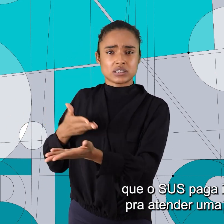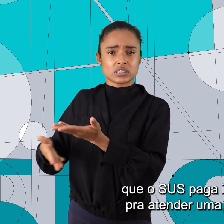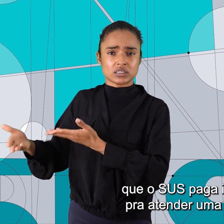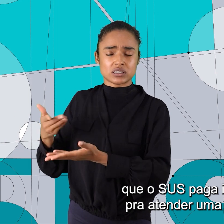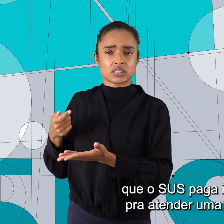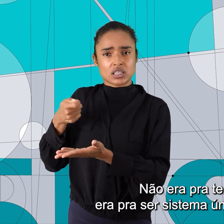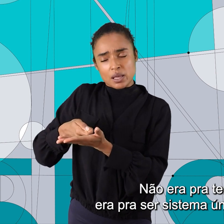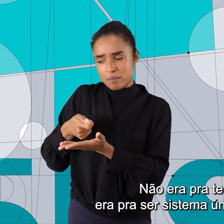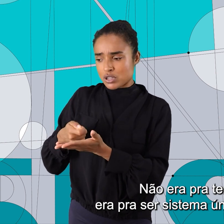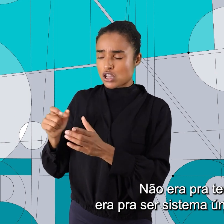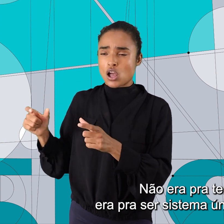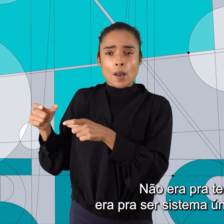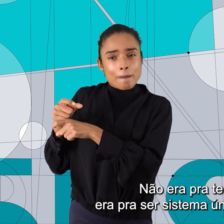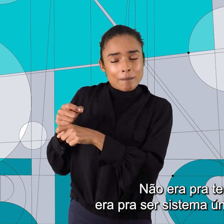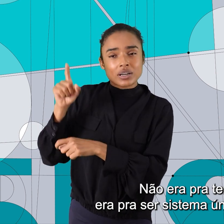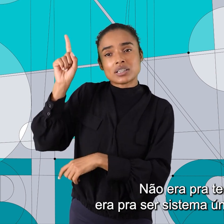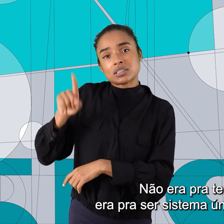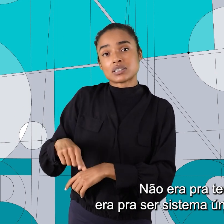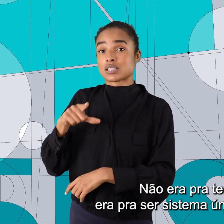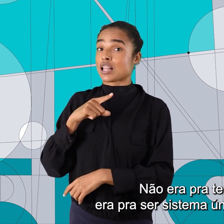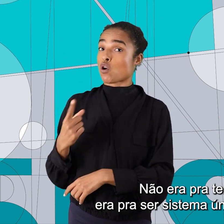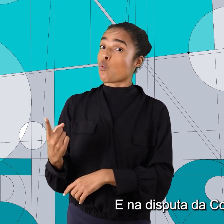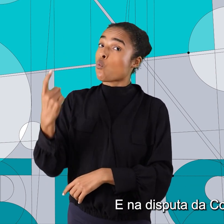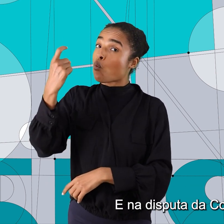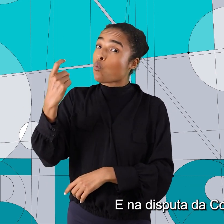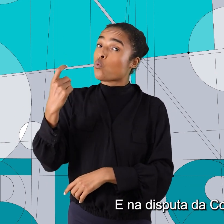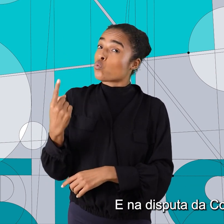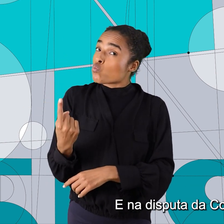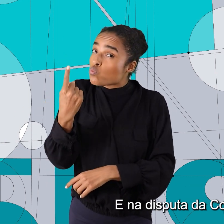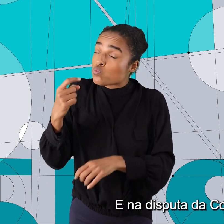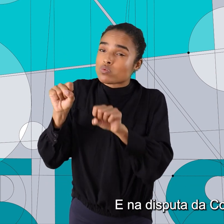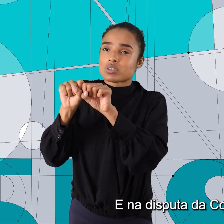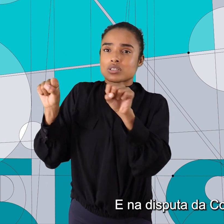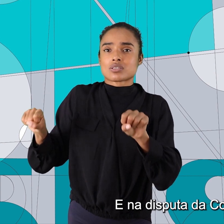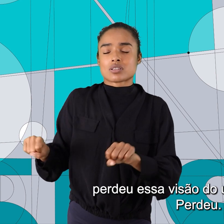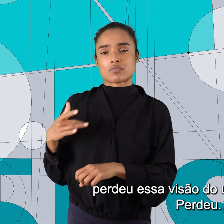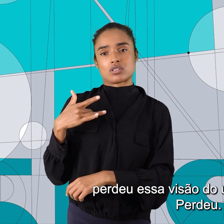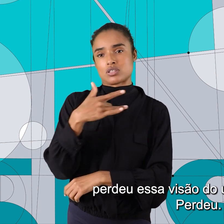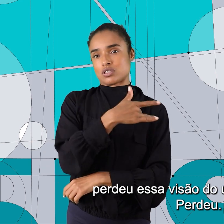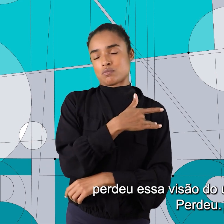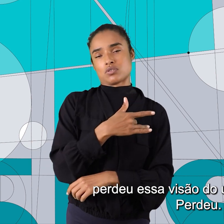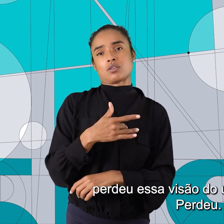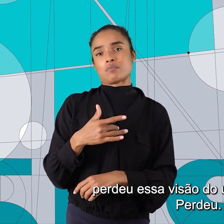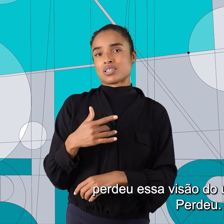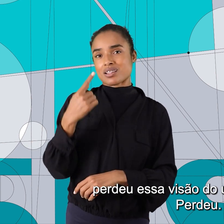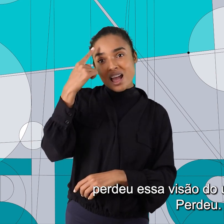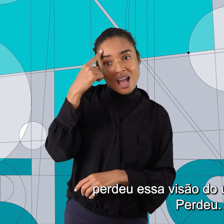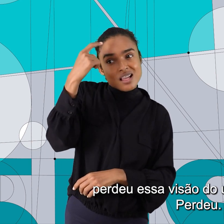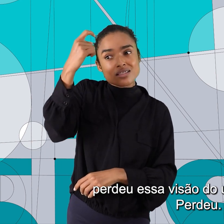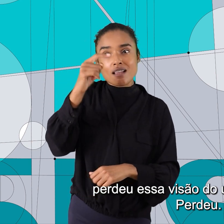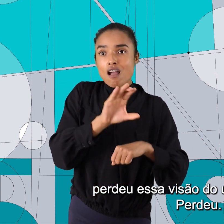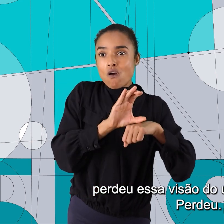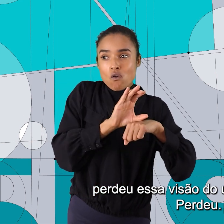para atender uma minoria. Não era para ter isso, era para ser sistema único público. E na disputa da Constituinte, perdeu essa visão do único